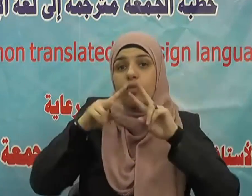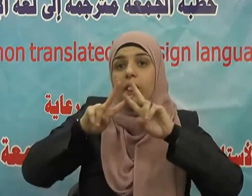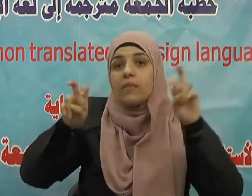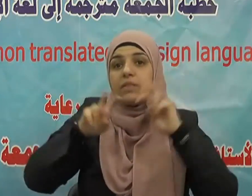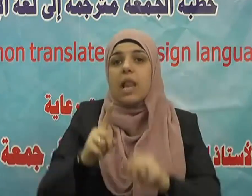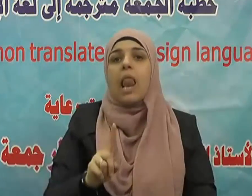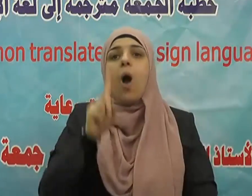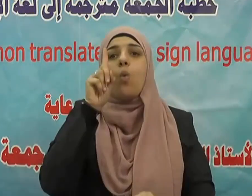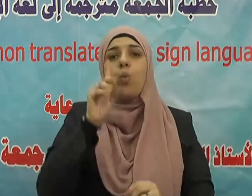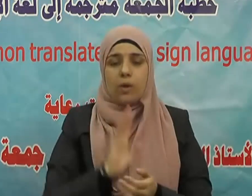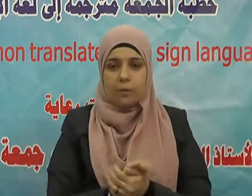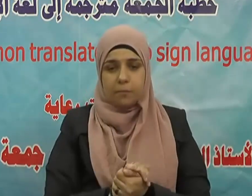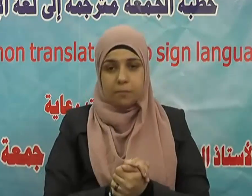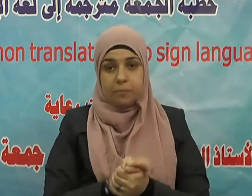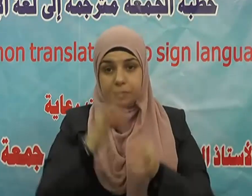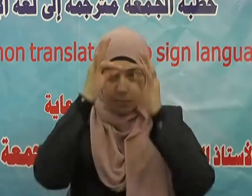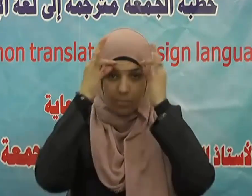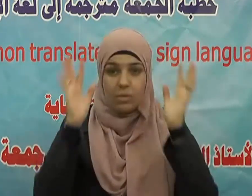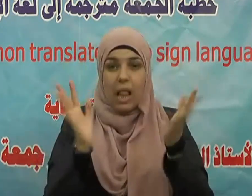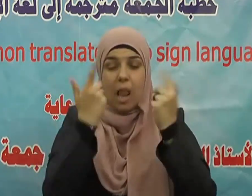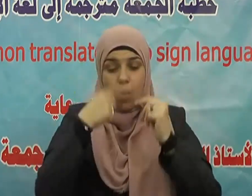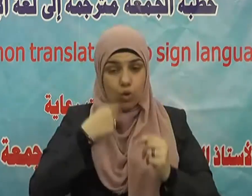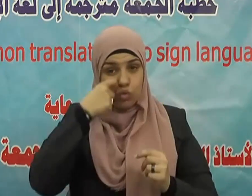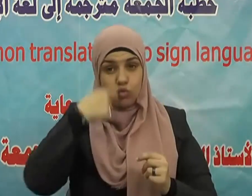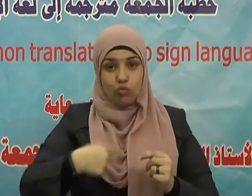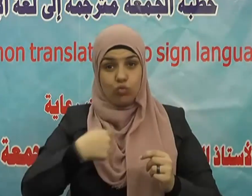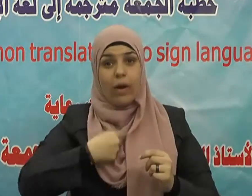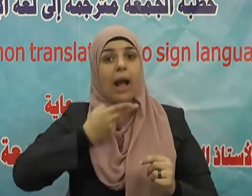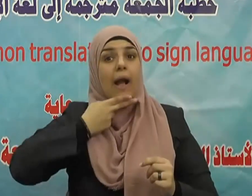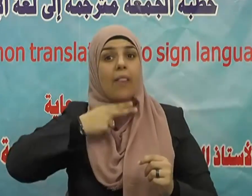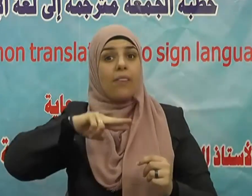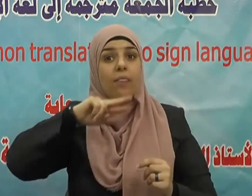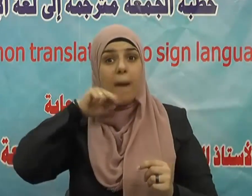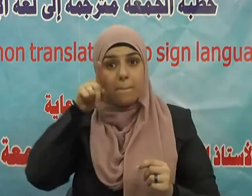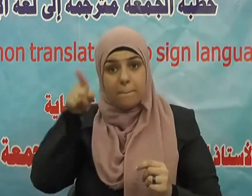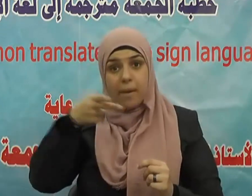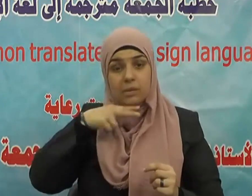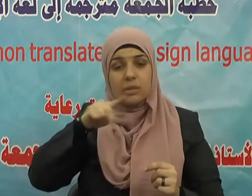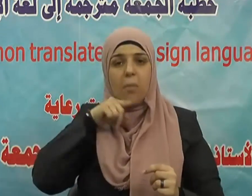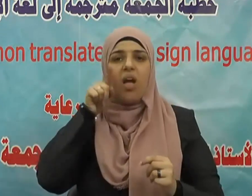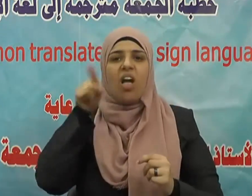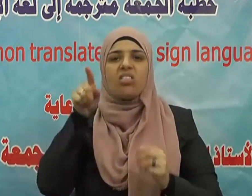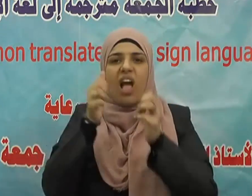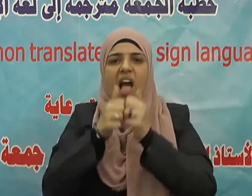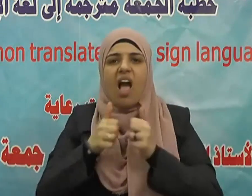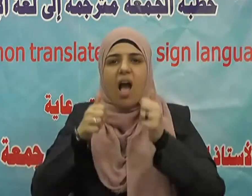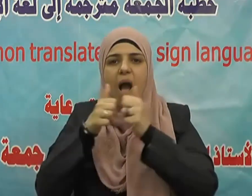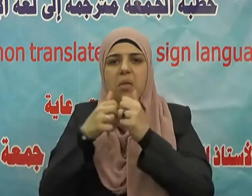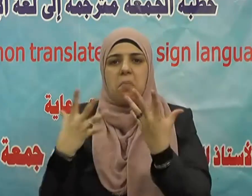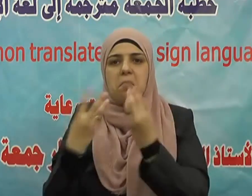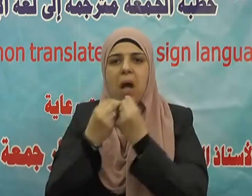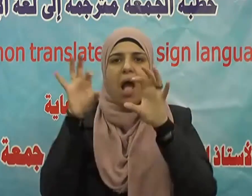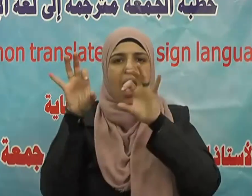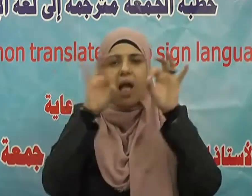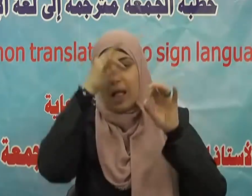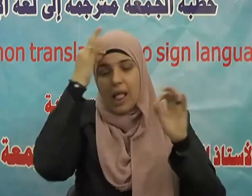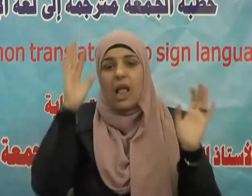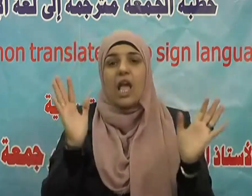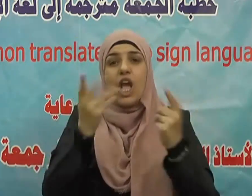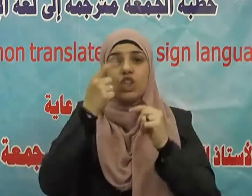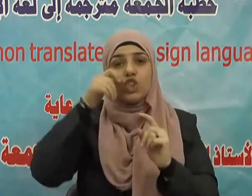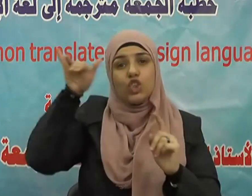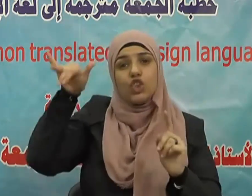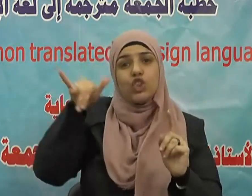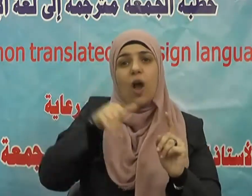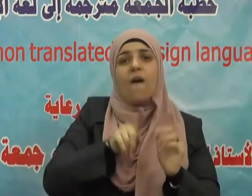تثبت وتبين كما حكى القرآن ذلك على لسانه قال تعالى قال